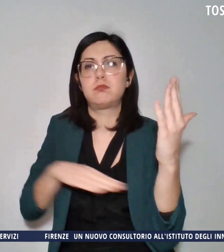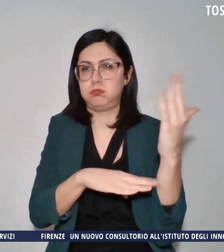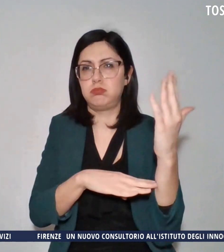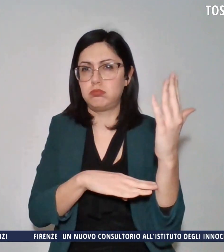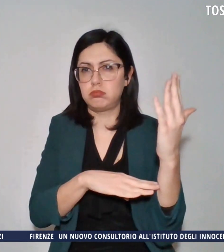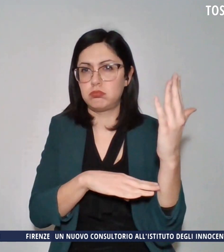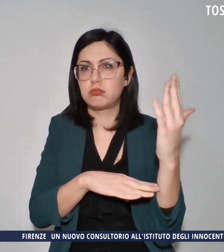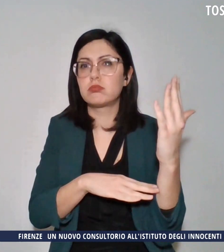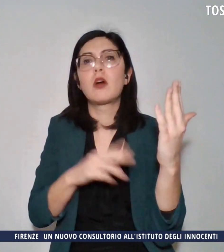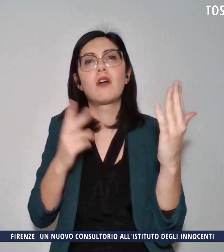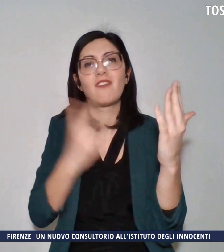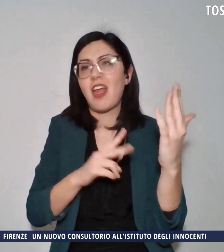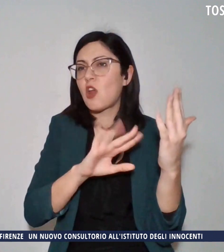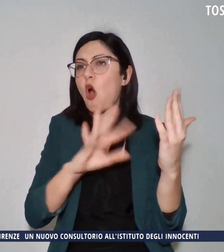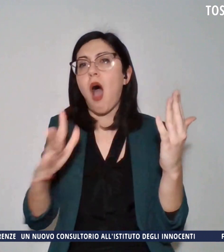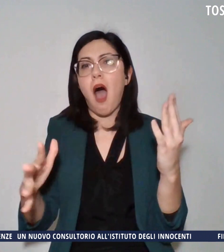coinvolgere altri.